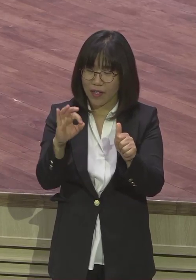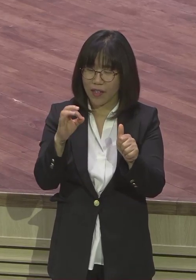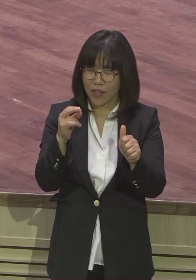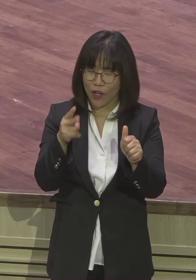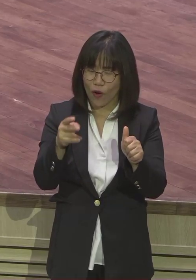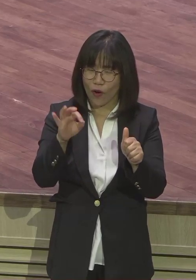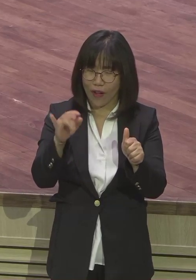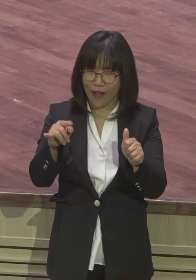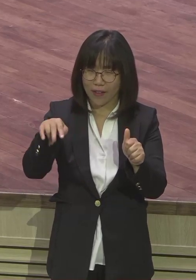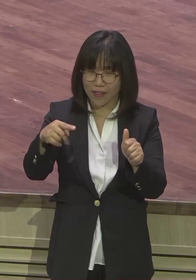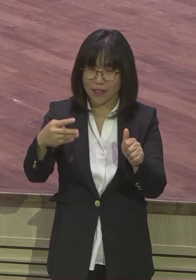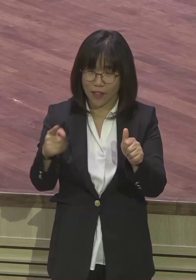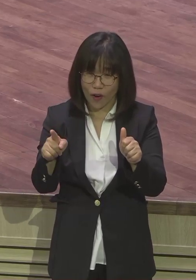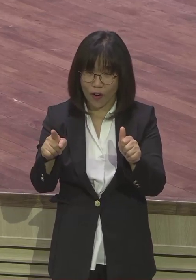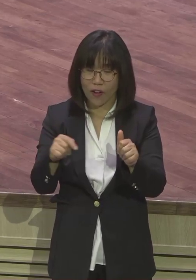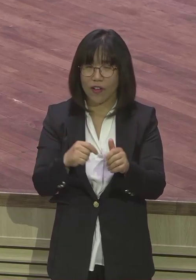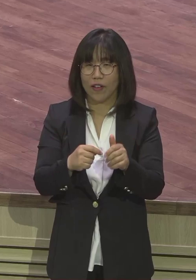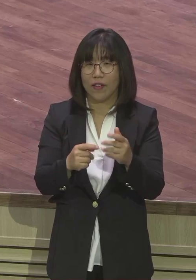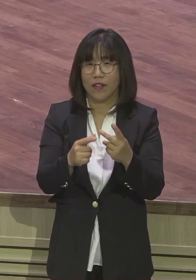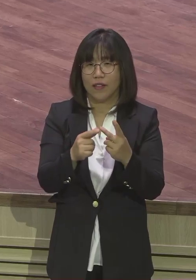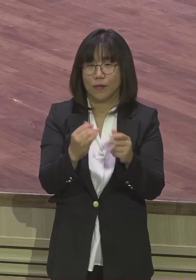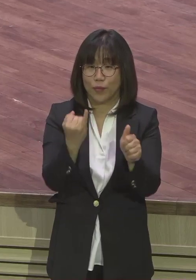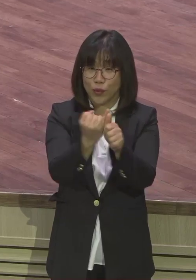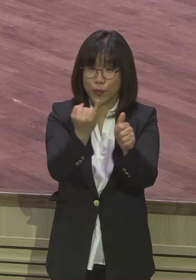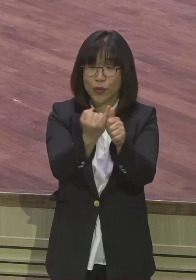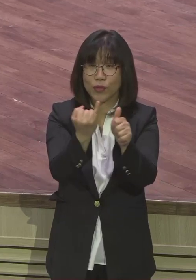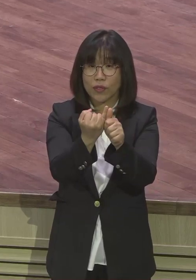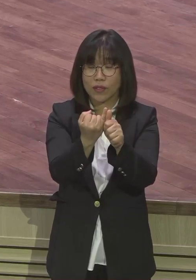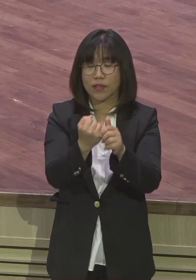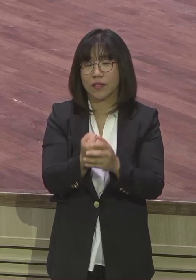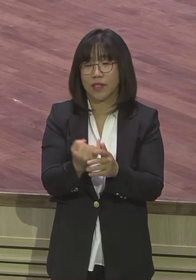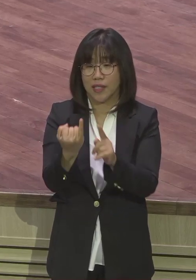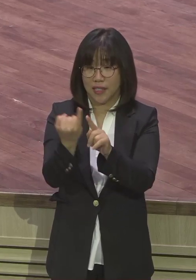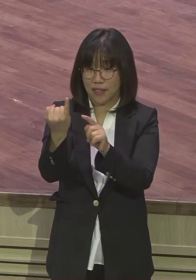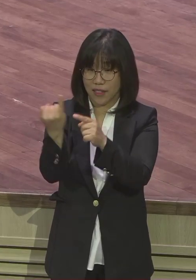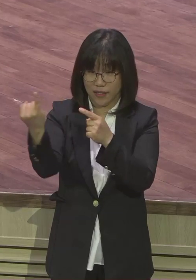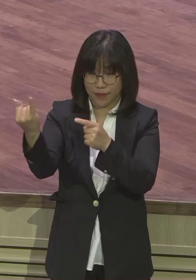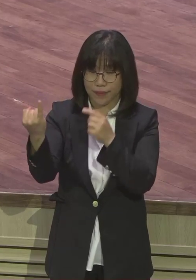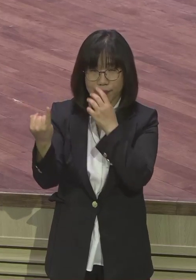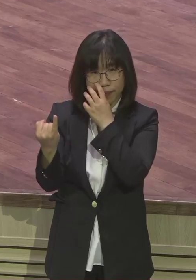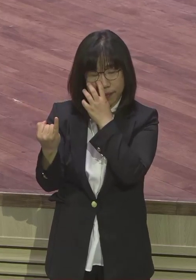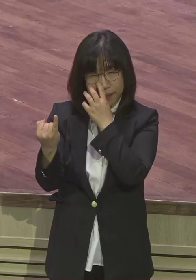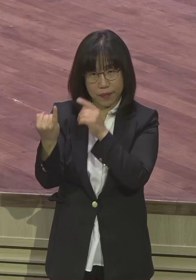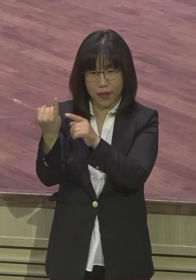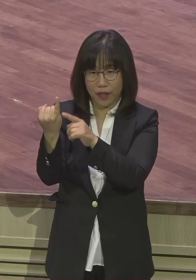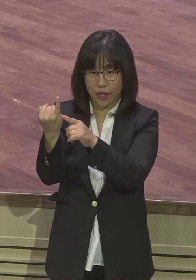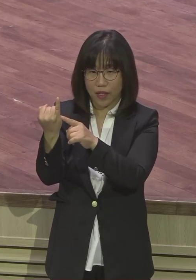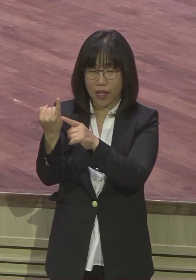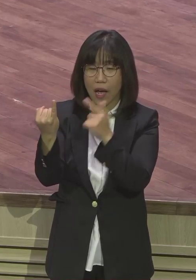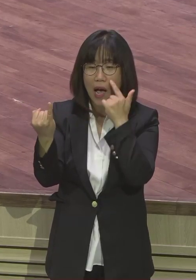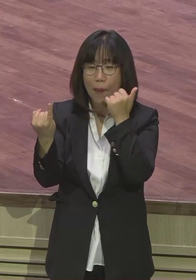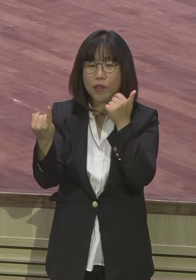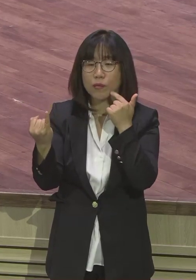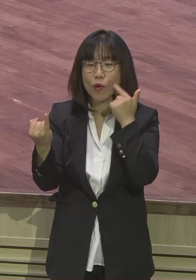출신들이잖아요. 여에스더 이분은요. 그 목사 딸이에요. 목사 딸이고 이